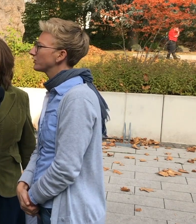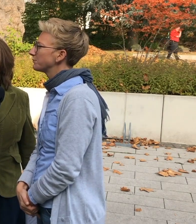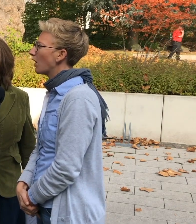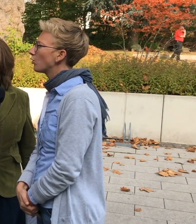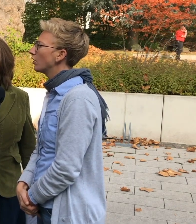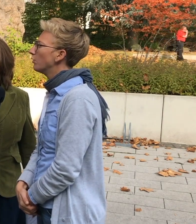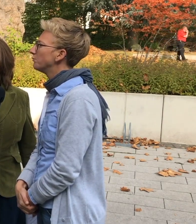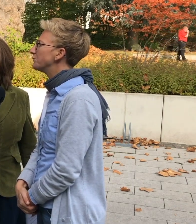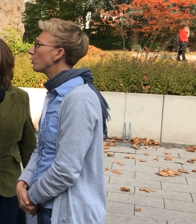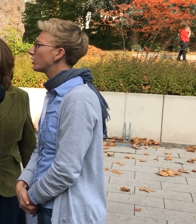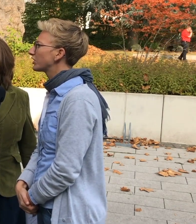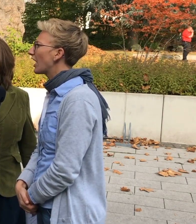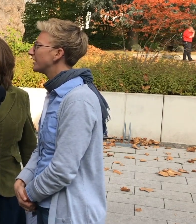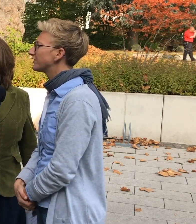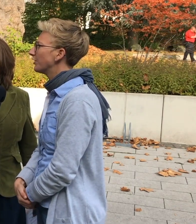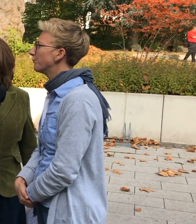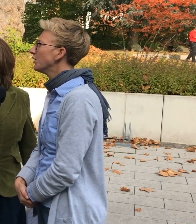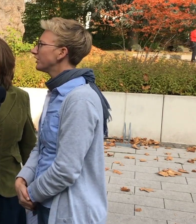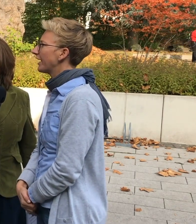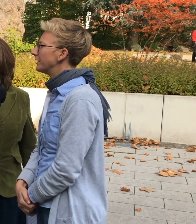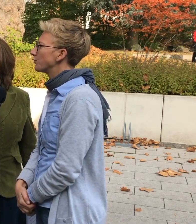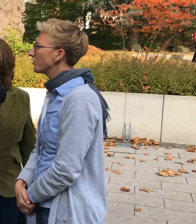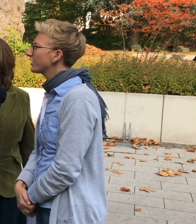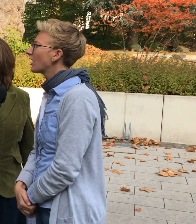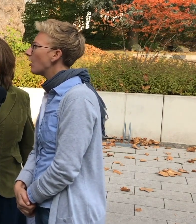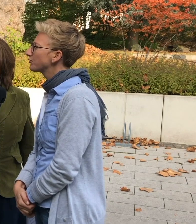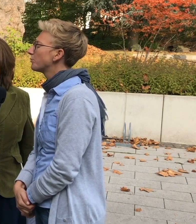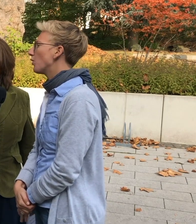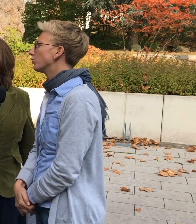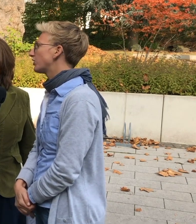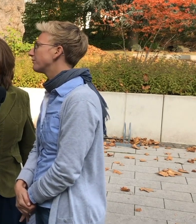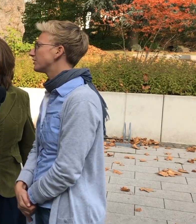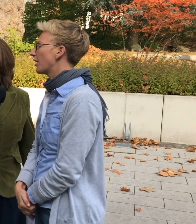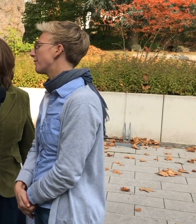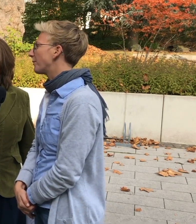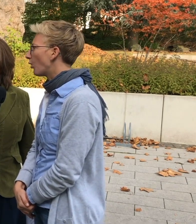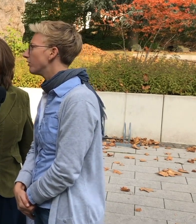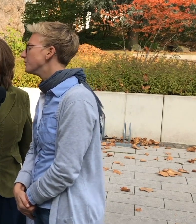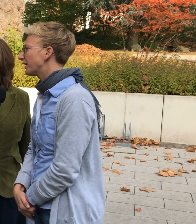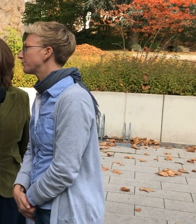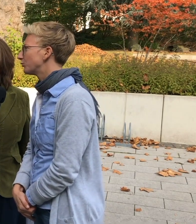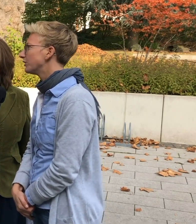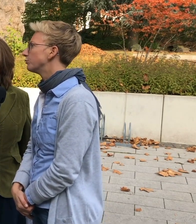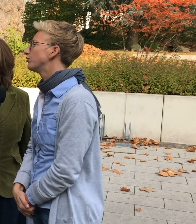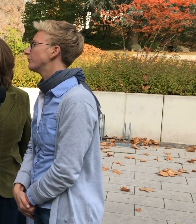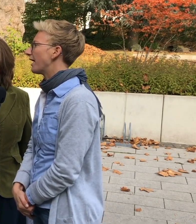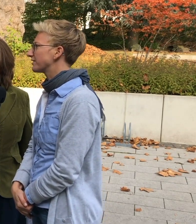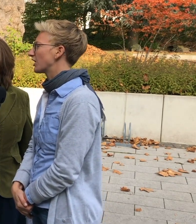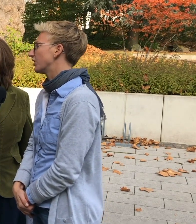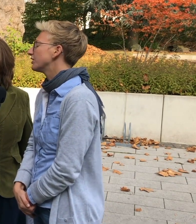Es gibt auch die Möglichkeit eben Kontakte aufzubauen und da wird einem aber geholfen, wie man das persönliche Budget beantragen